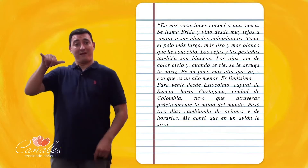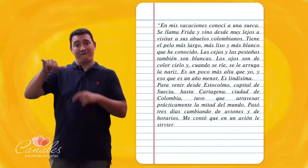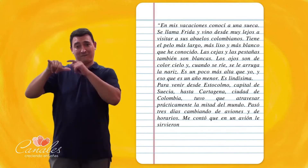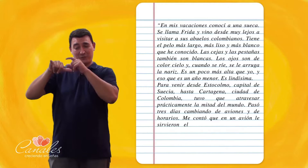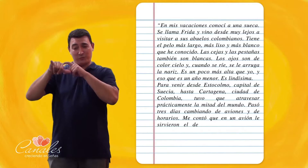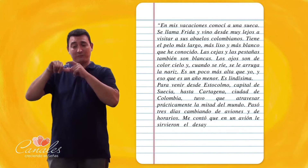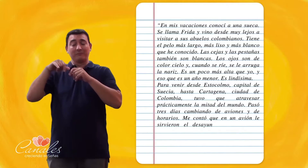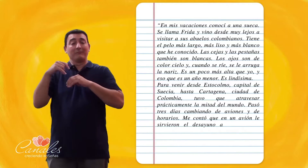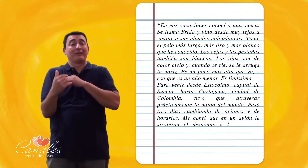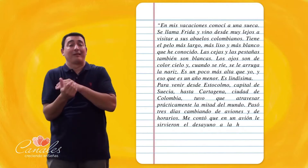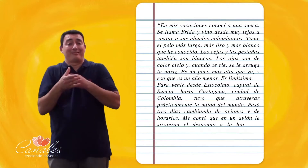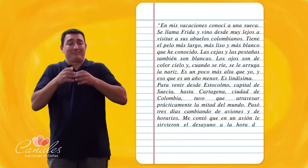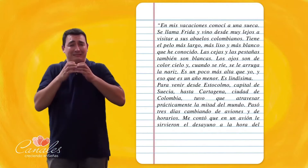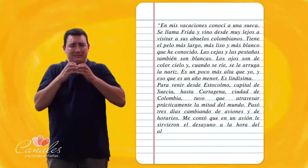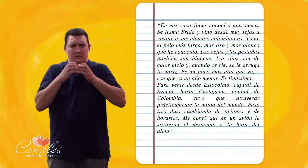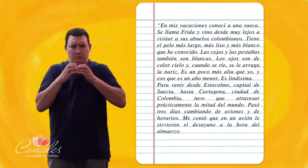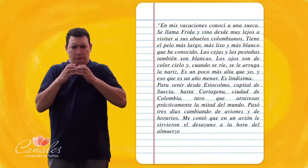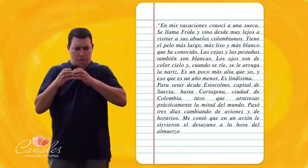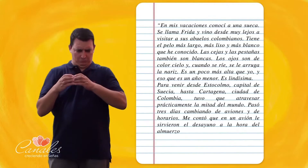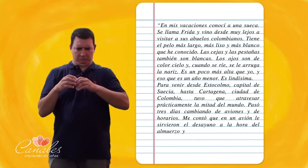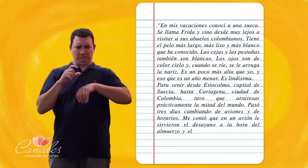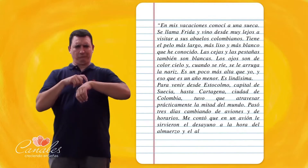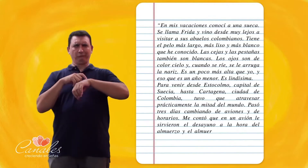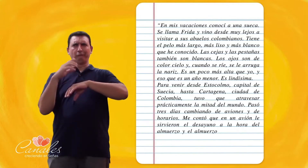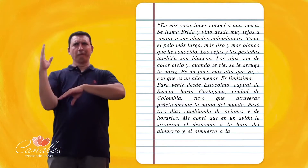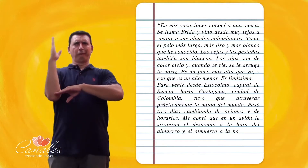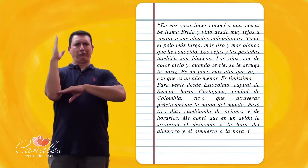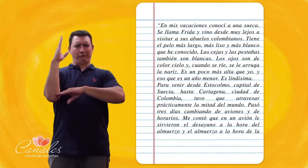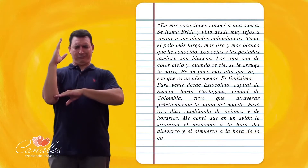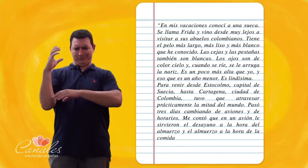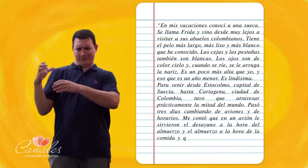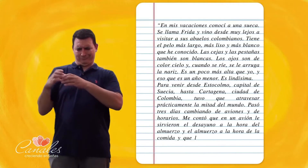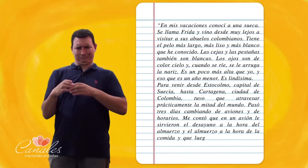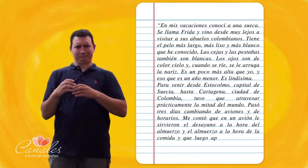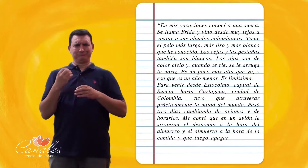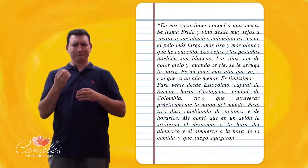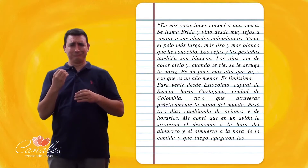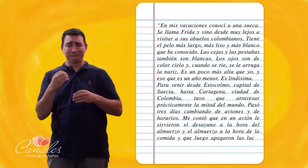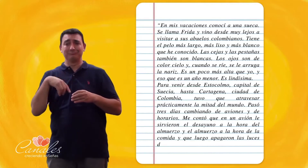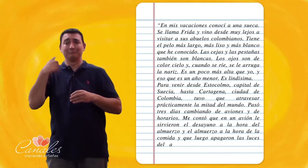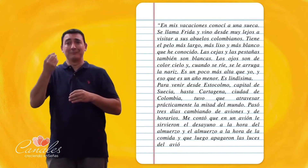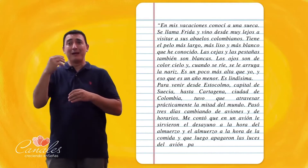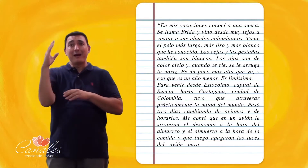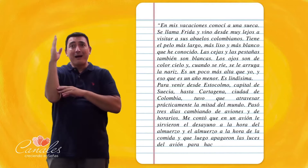Que en un avión Le sirvieron el desayuno A la hora del almuerzo Y el almuerzo A la hora de la comida